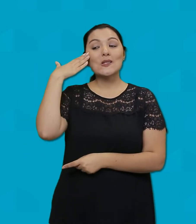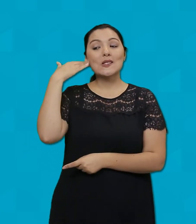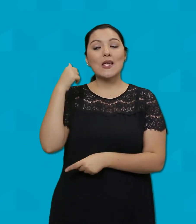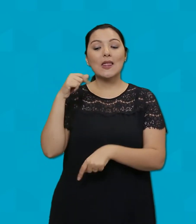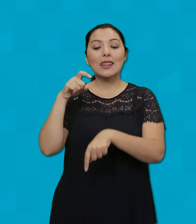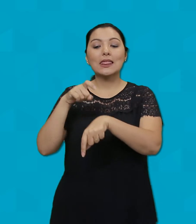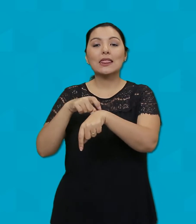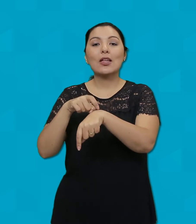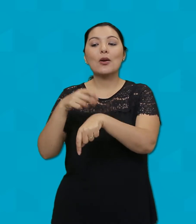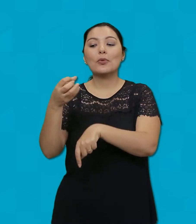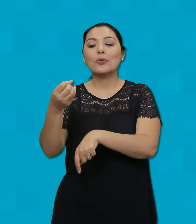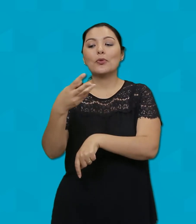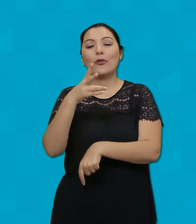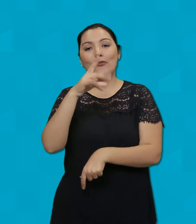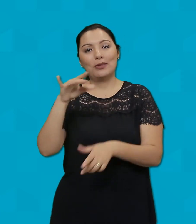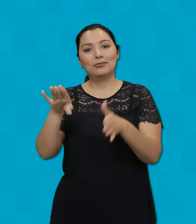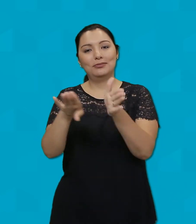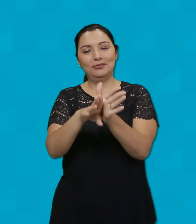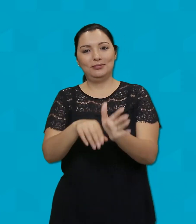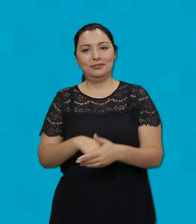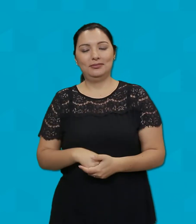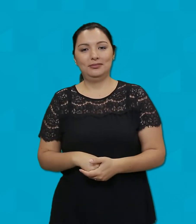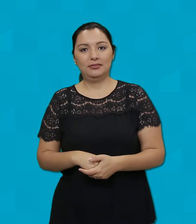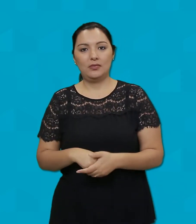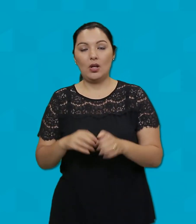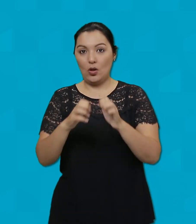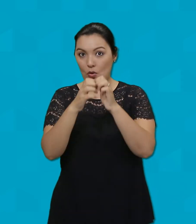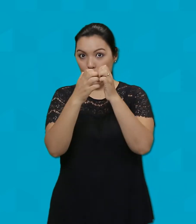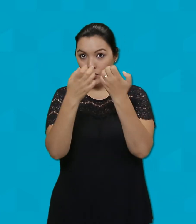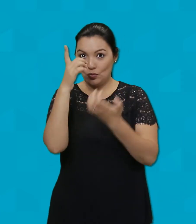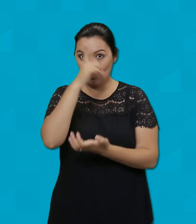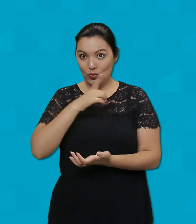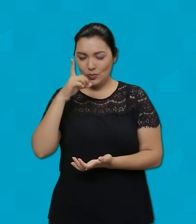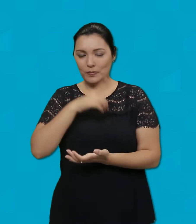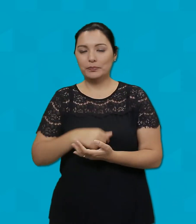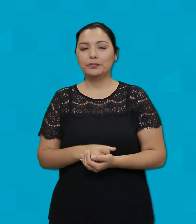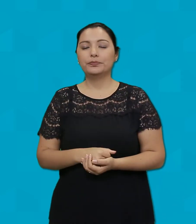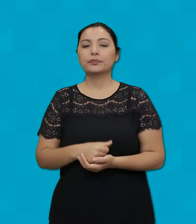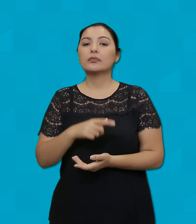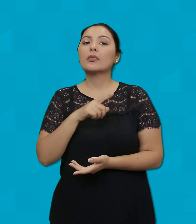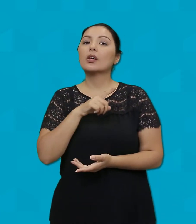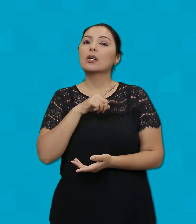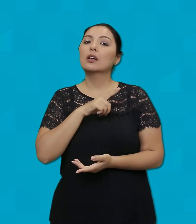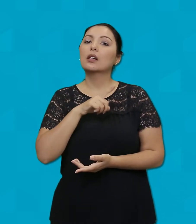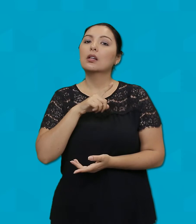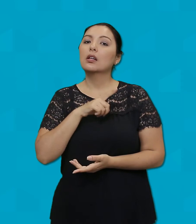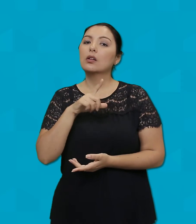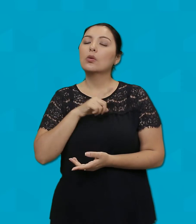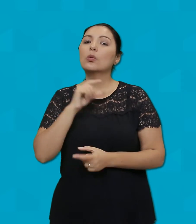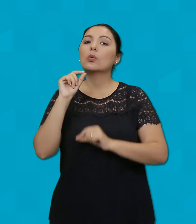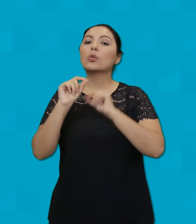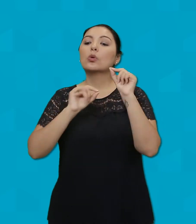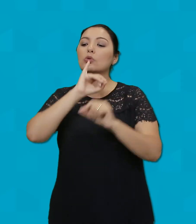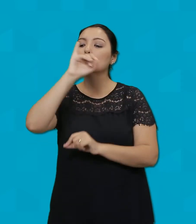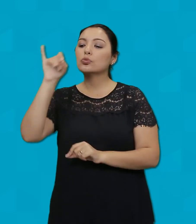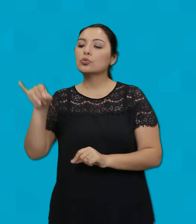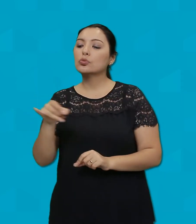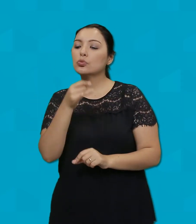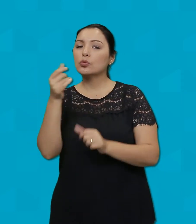novo vai chegar O Evangelho deste domingo Traz novamente a figura de João Batista O